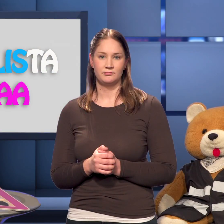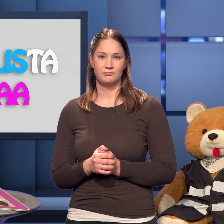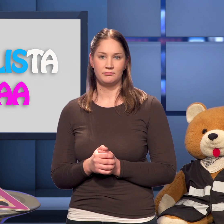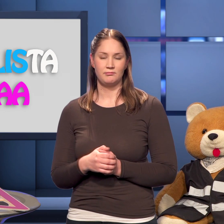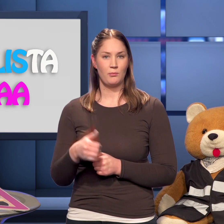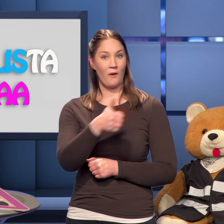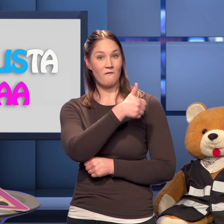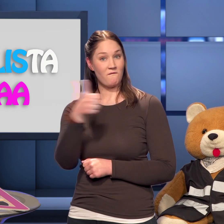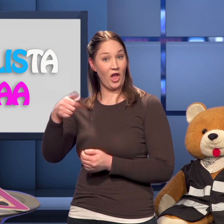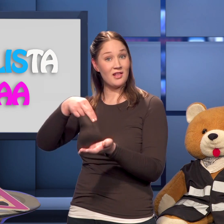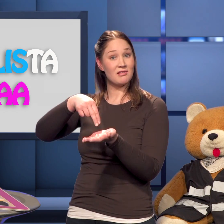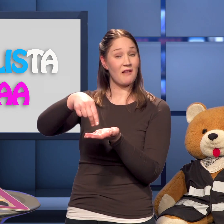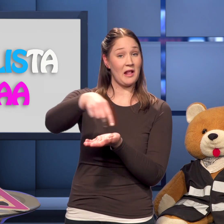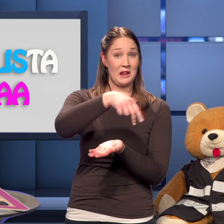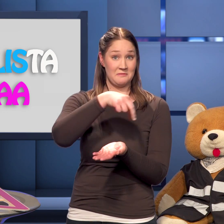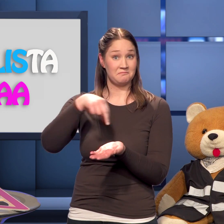Alue vain jalankulkijoille.